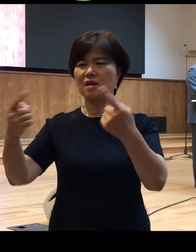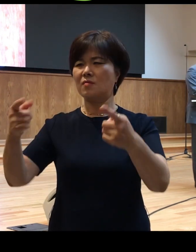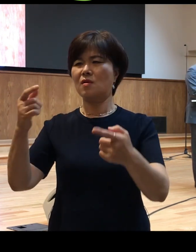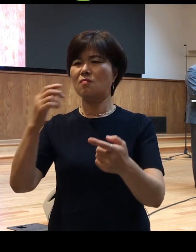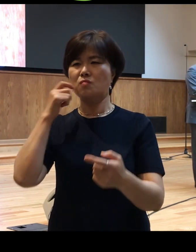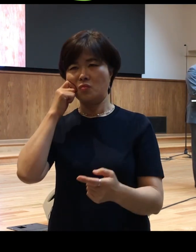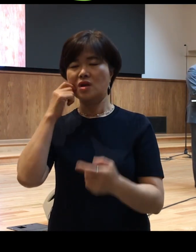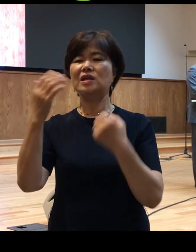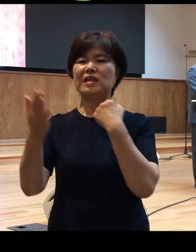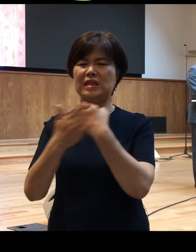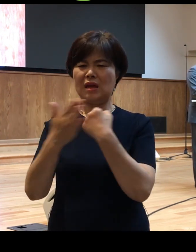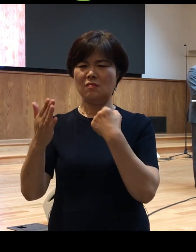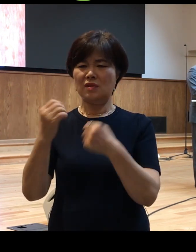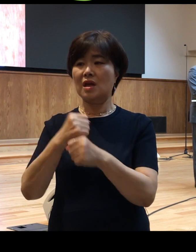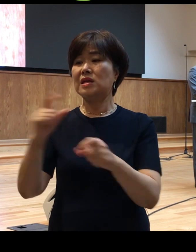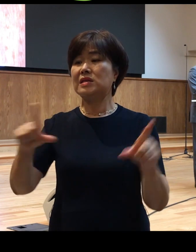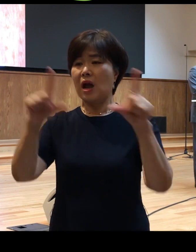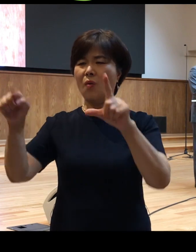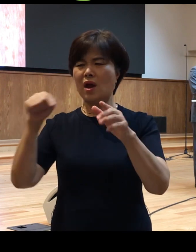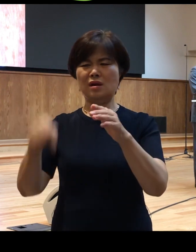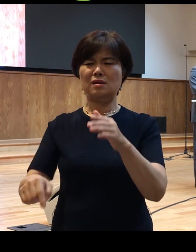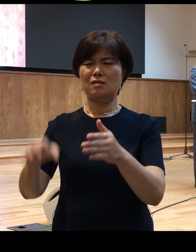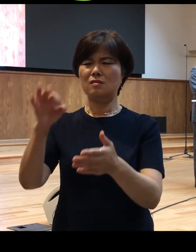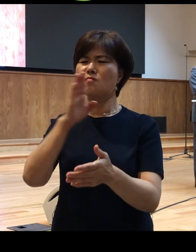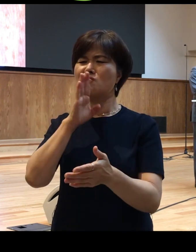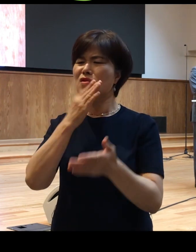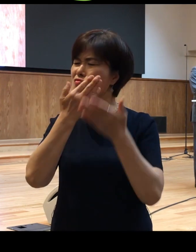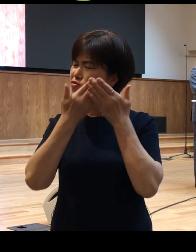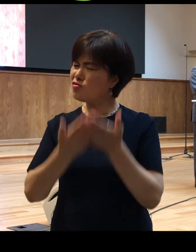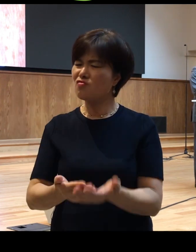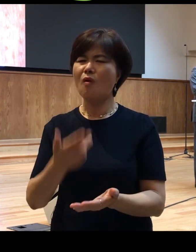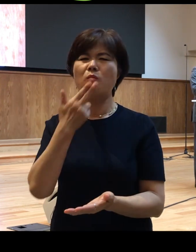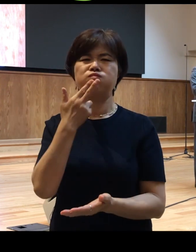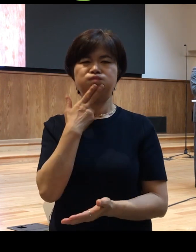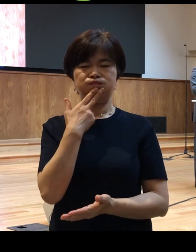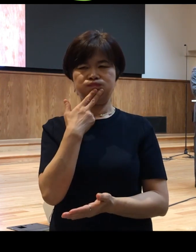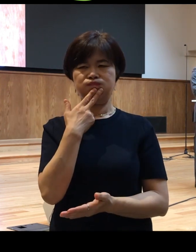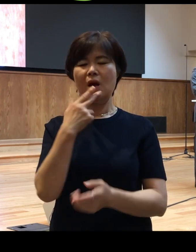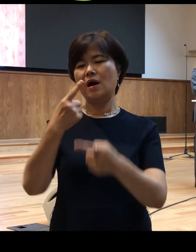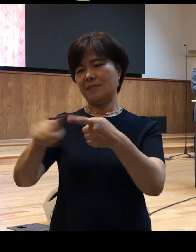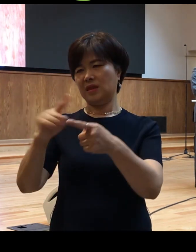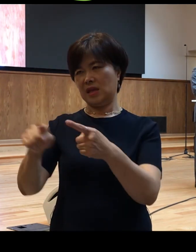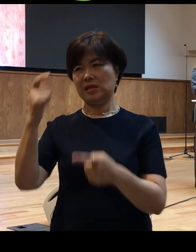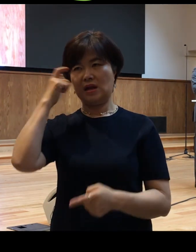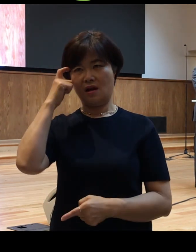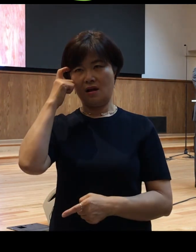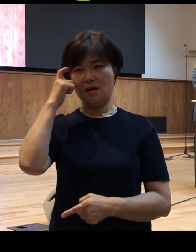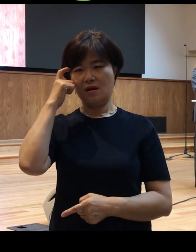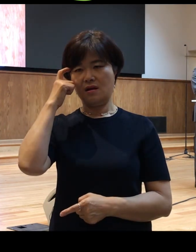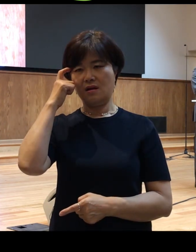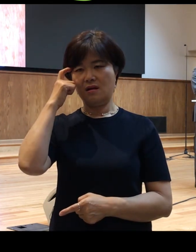사회적인 가치가 전무하다 이렇게 판단한 거예요 무가치하다는 것입니다